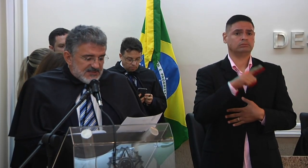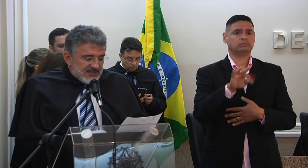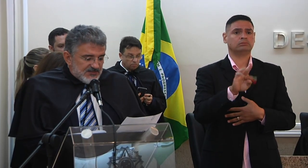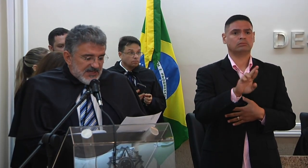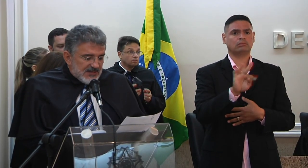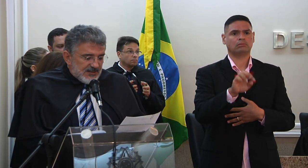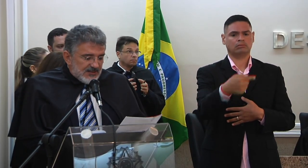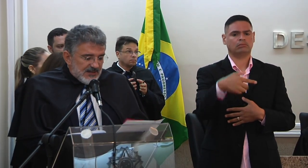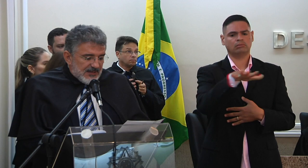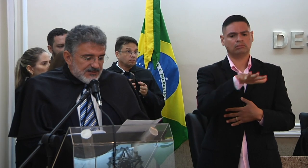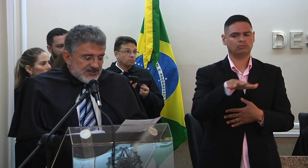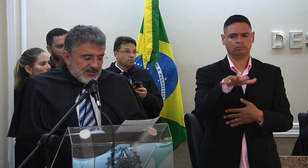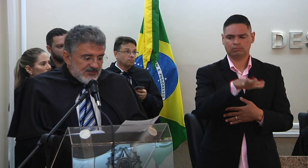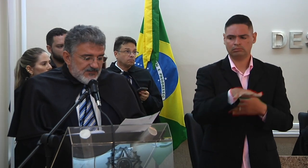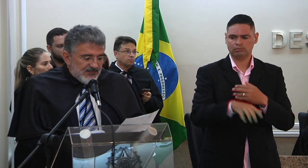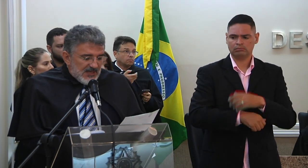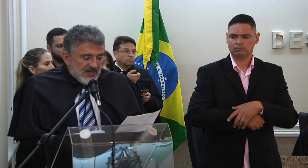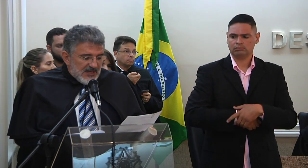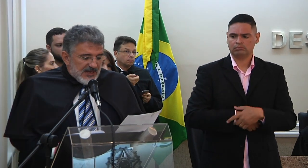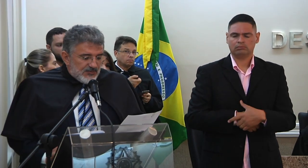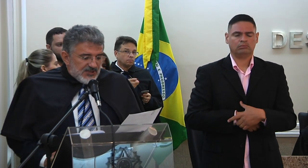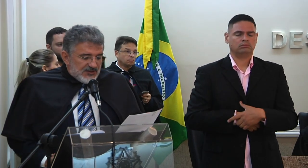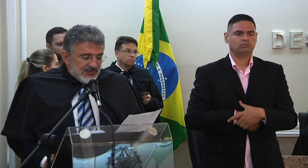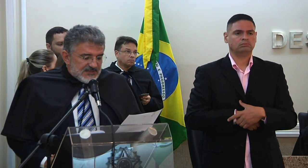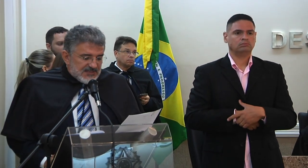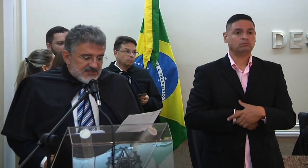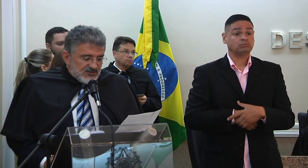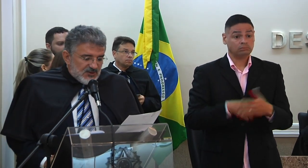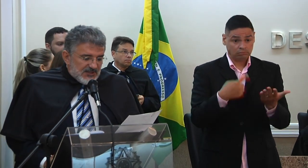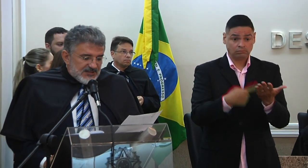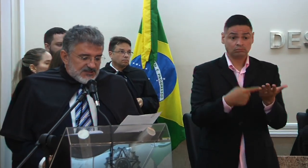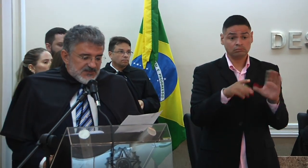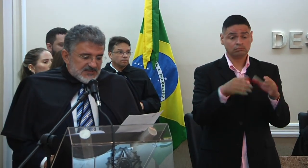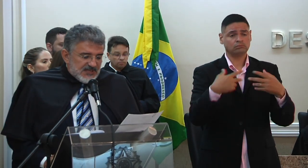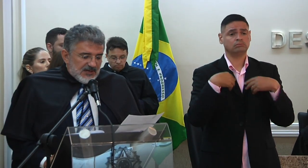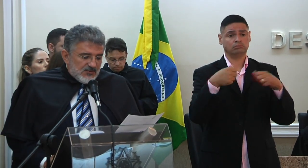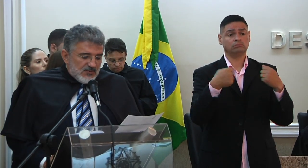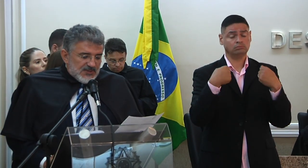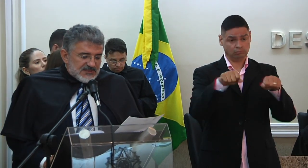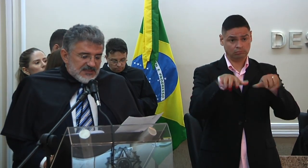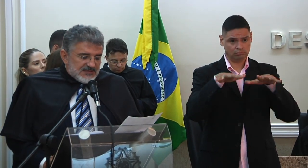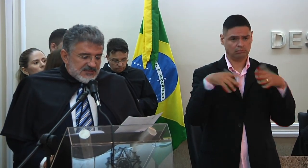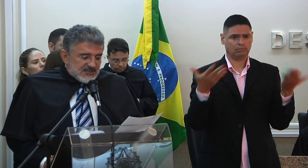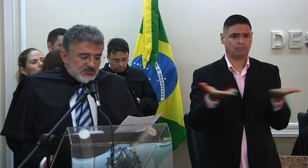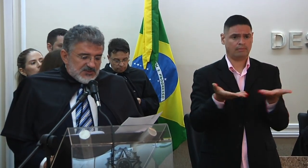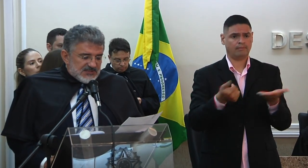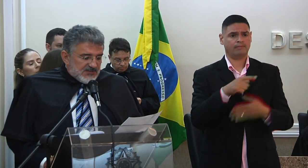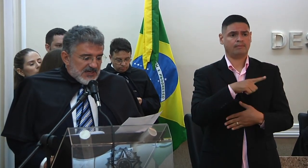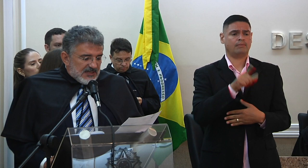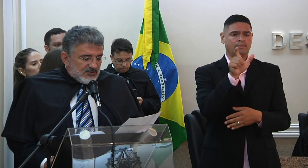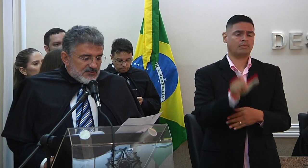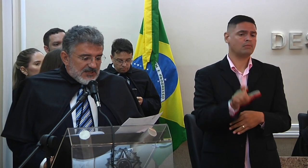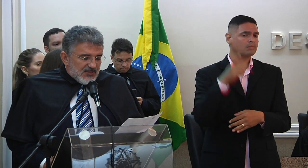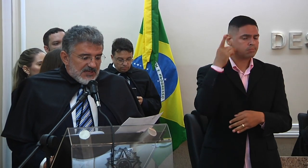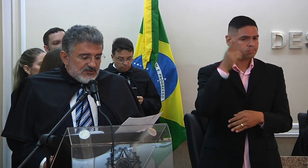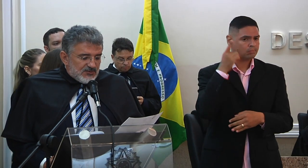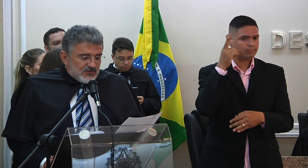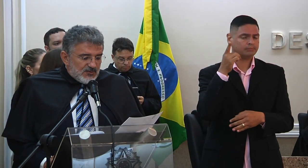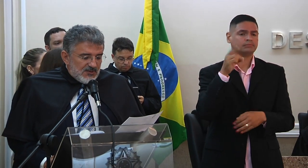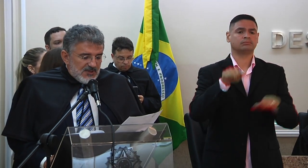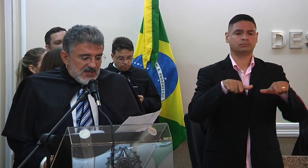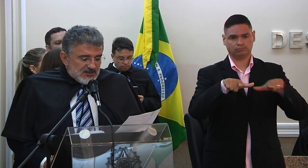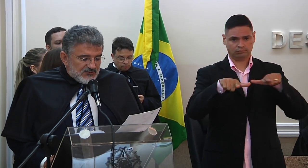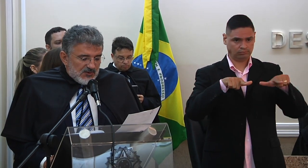do trabalho da sétima região reunido em sessão solene especial o excelentíssimo desembargador do